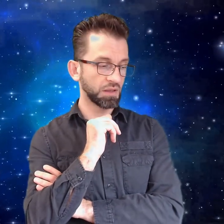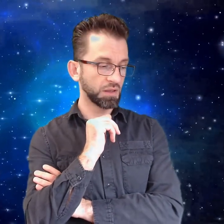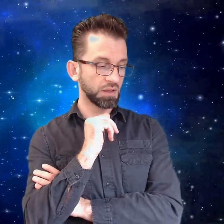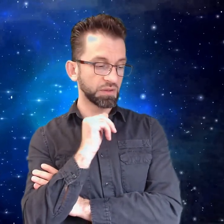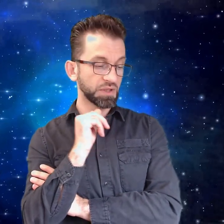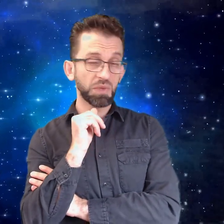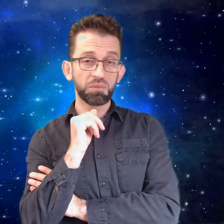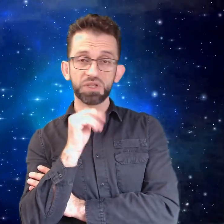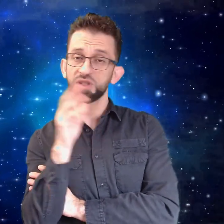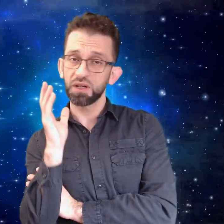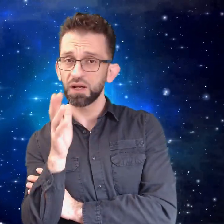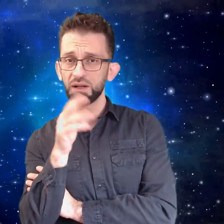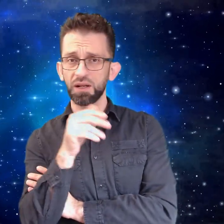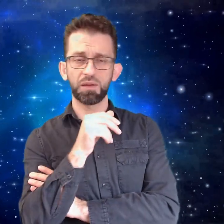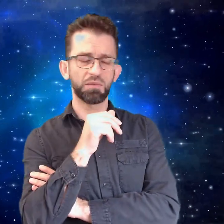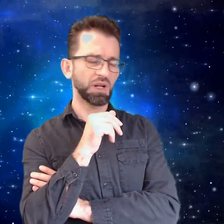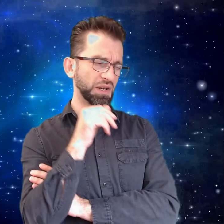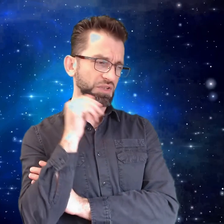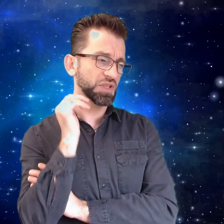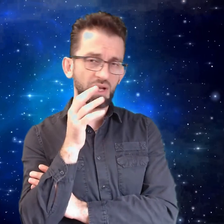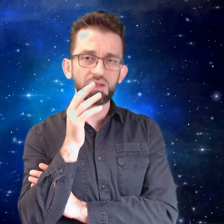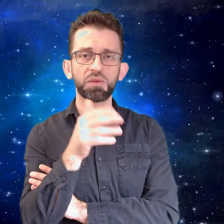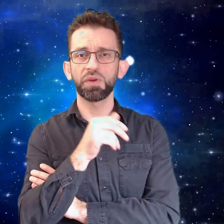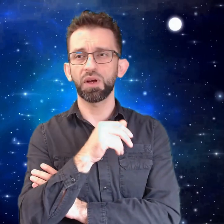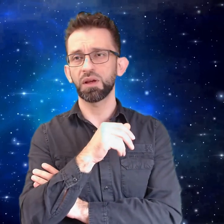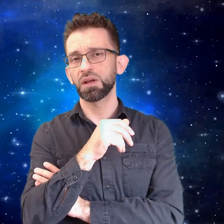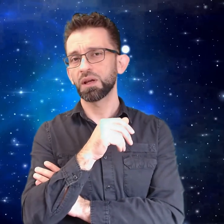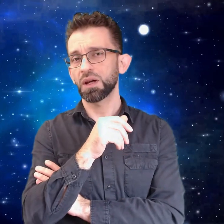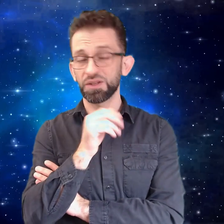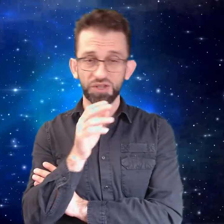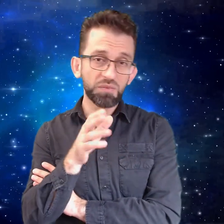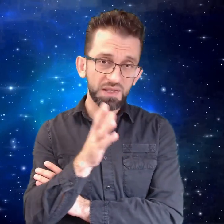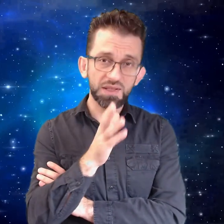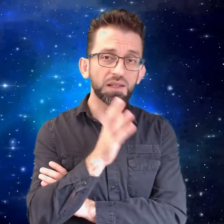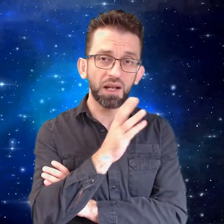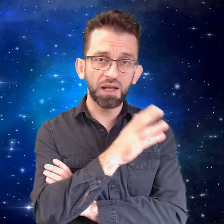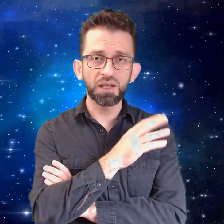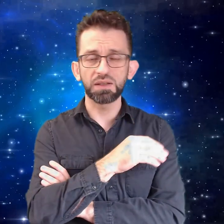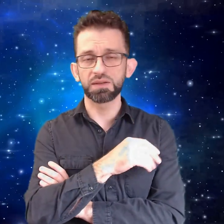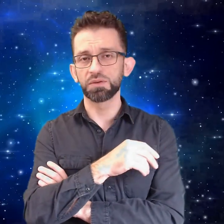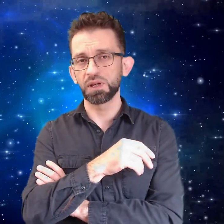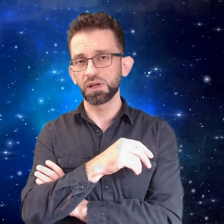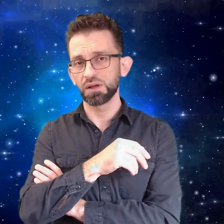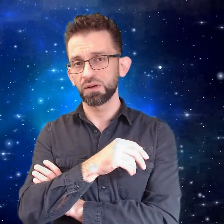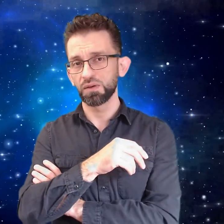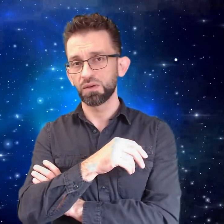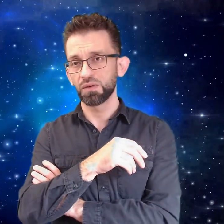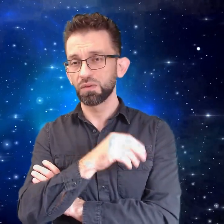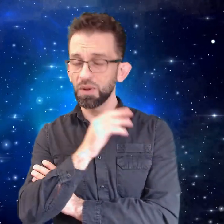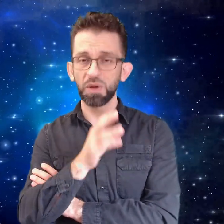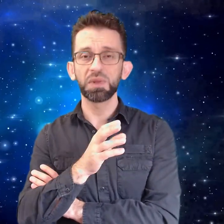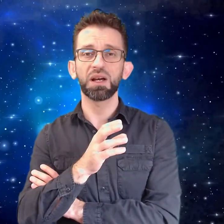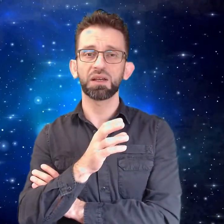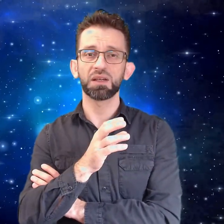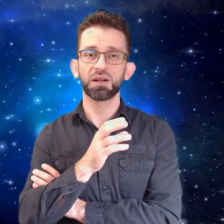شباب بتشاركك الآن عاشين هذا الوضع عاشين مأساة الحياة السورية ولما بالأخير